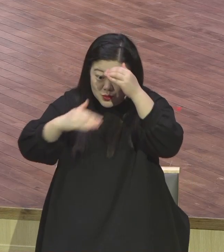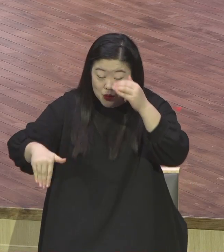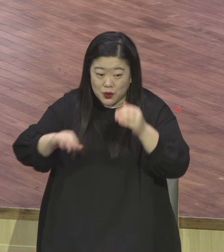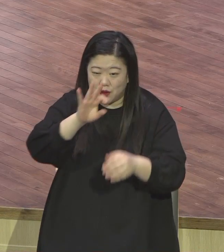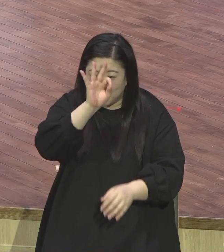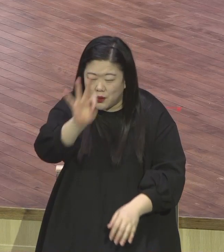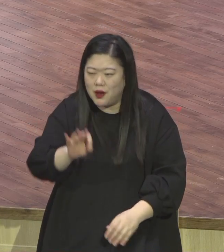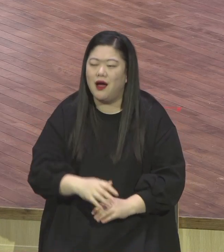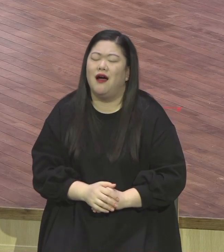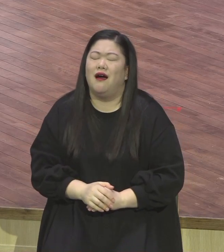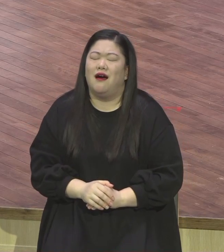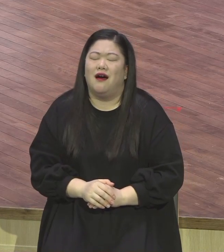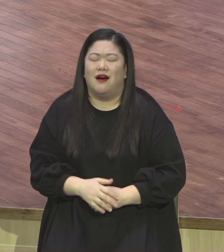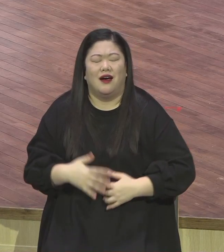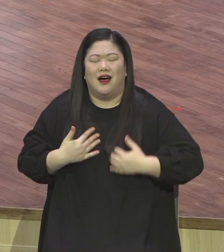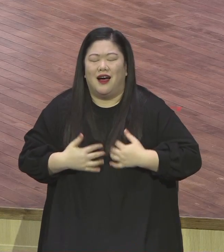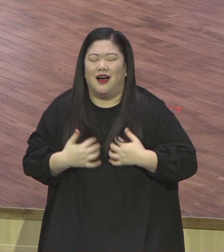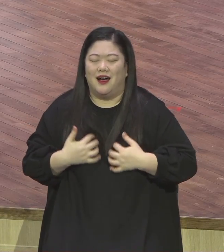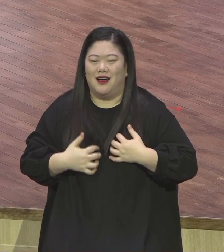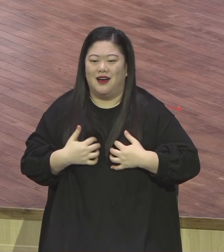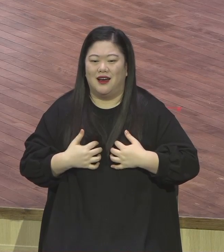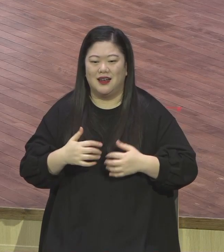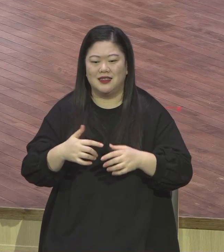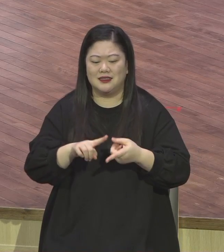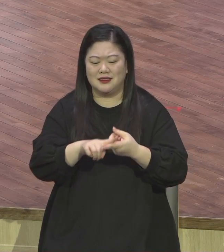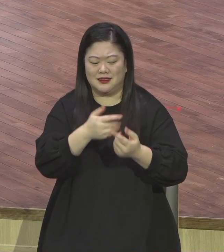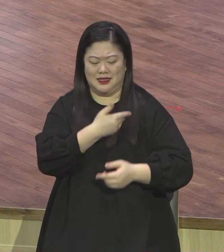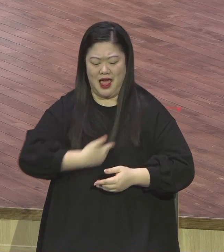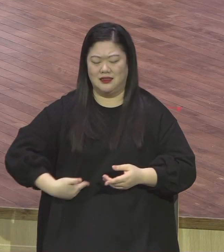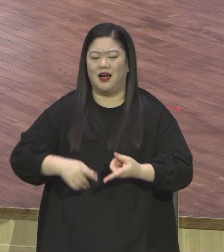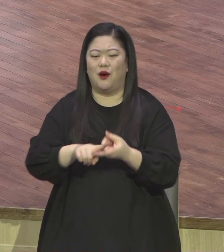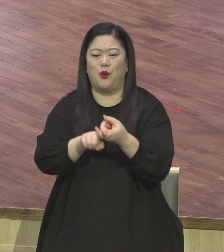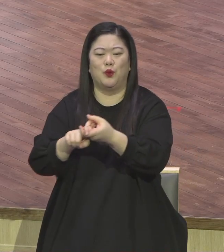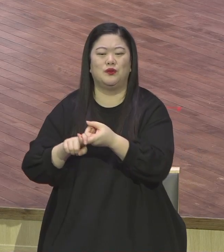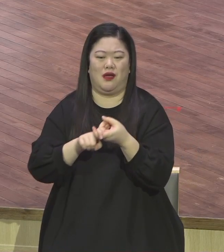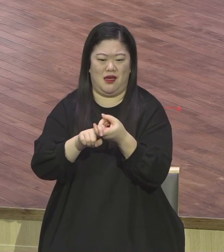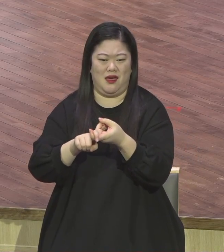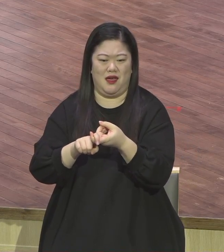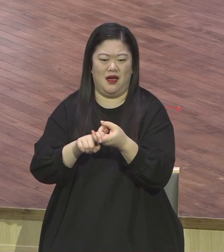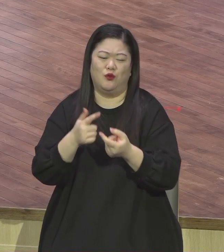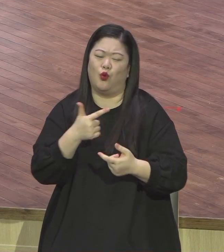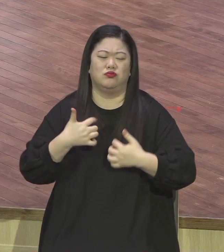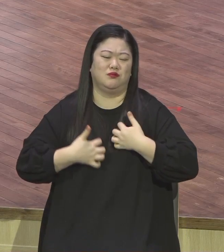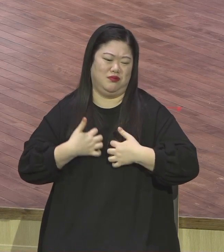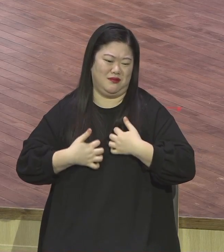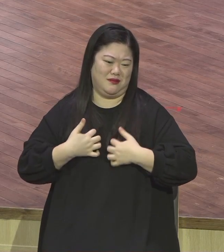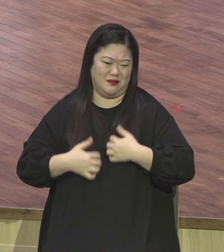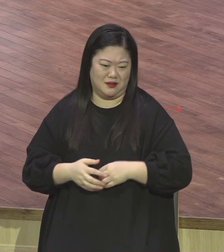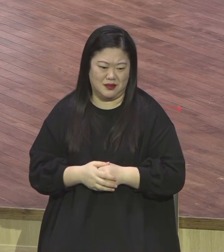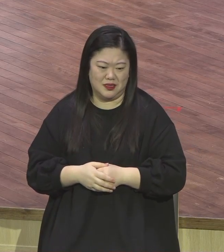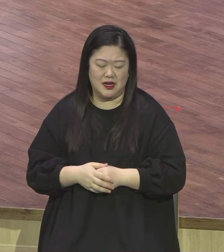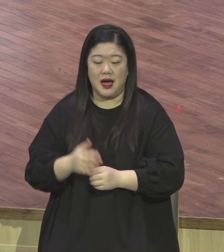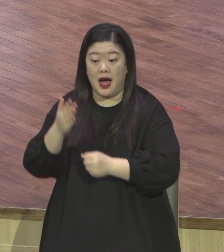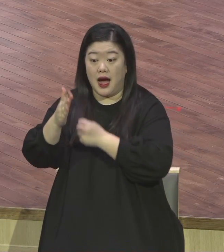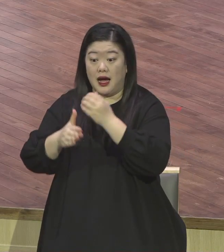제작공동체예요 오직 하나님 나라 오직 성령 충만 말씀 충만 은혜 충만 아멘